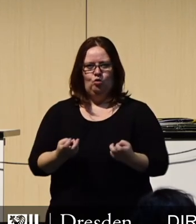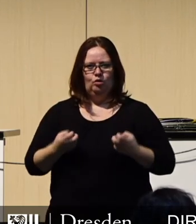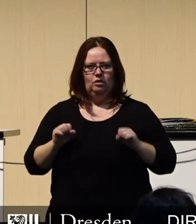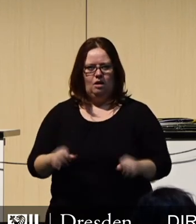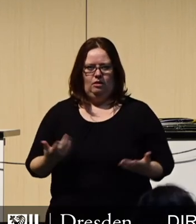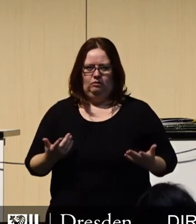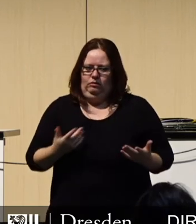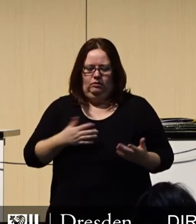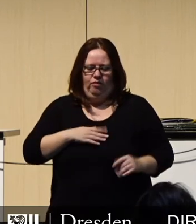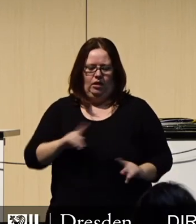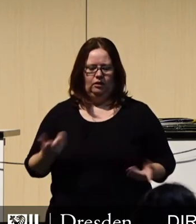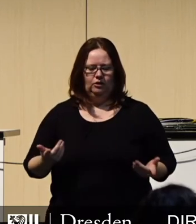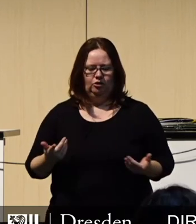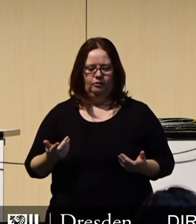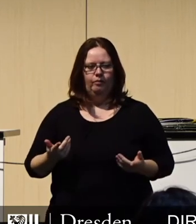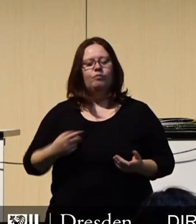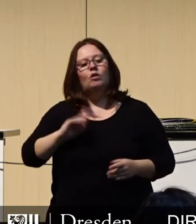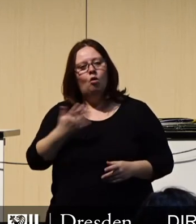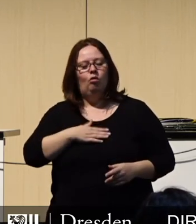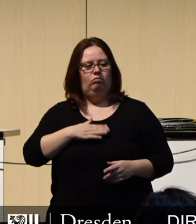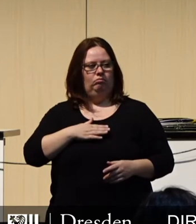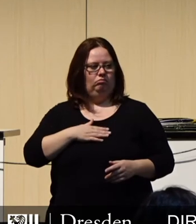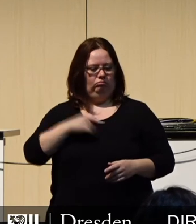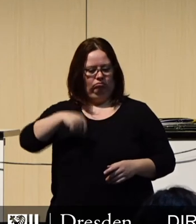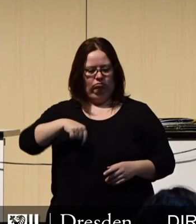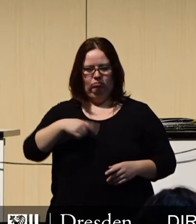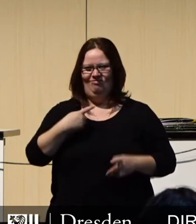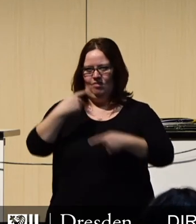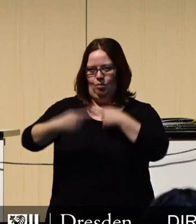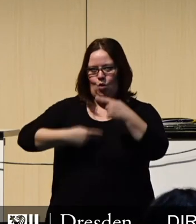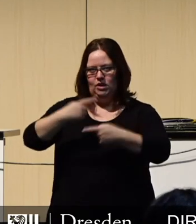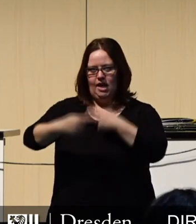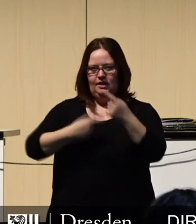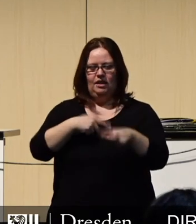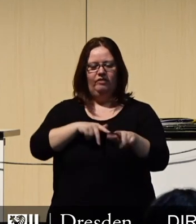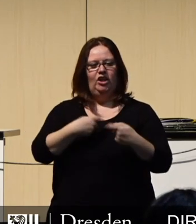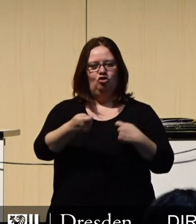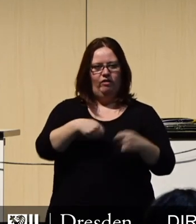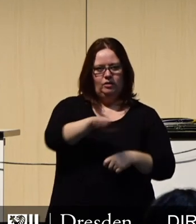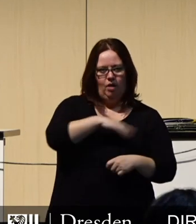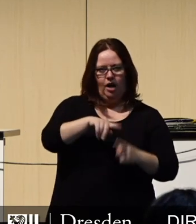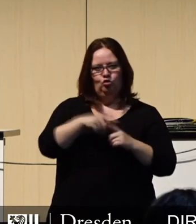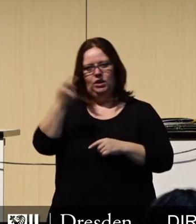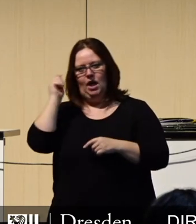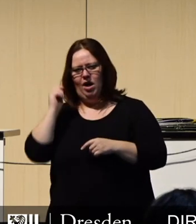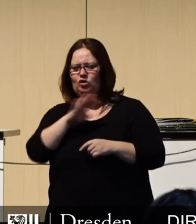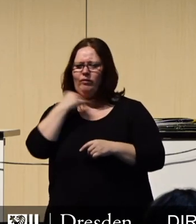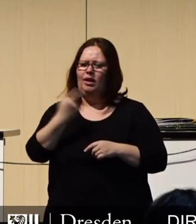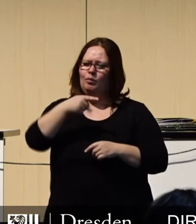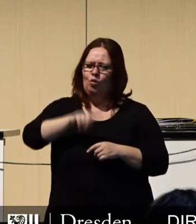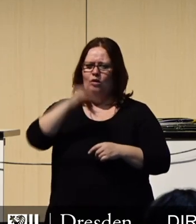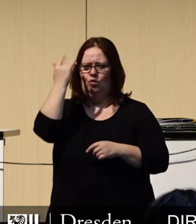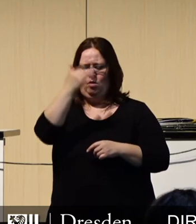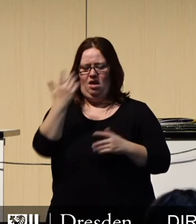Meine Damen und Herren, in einem intensiven Prozess haben die Geschäftsbereiche und die Kämmerei seit Monaten